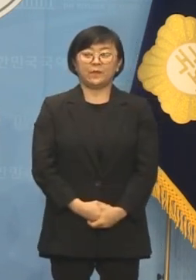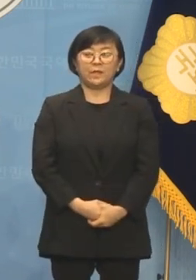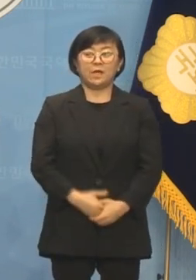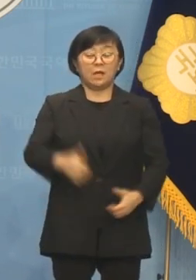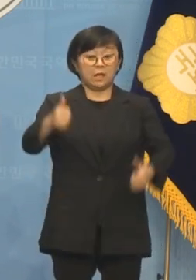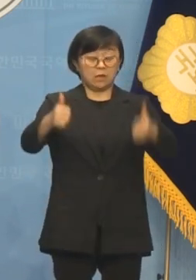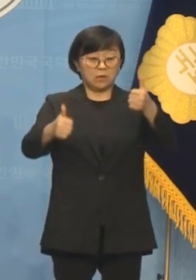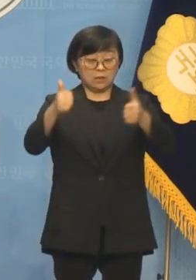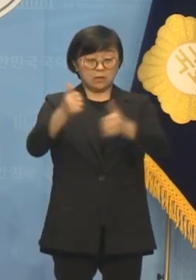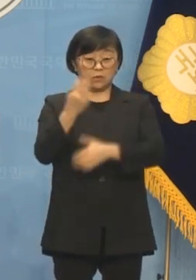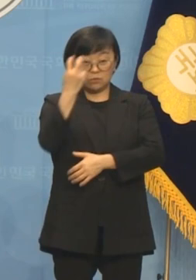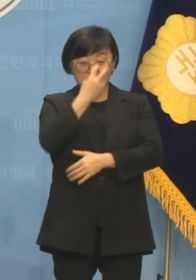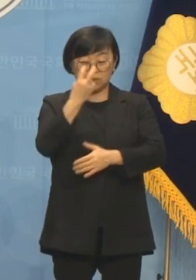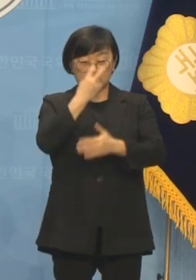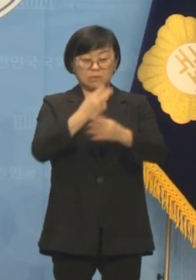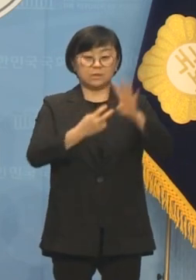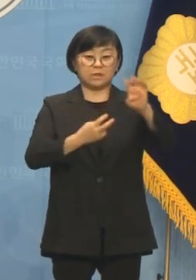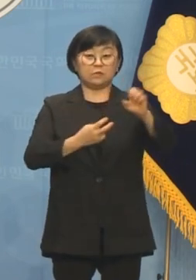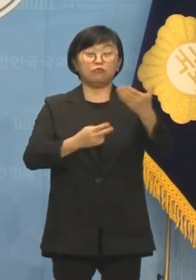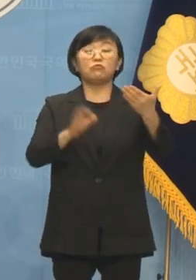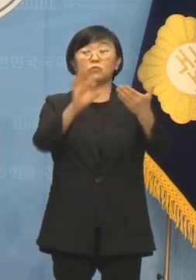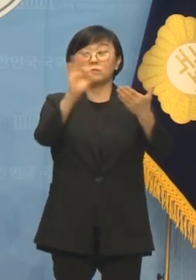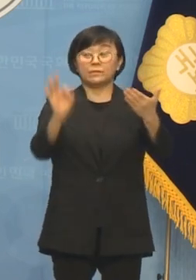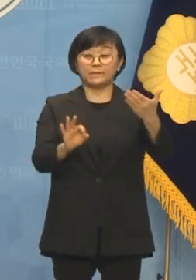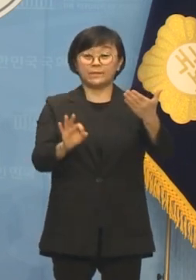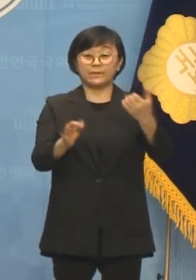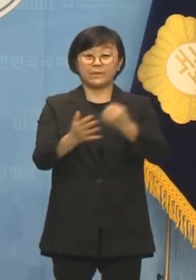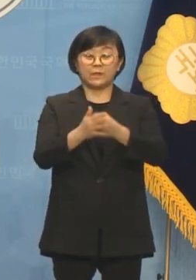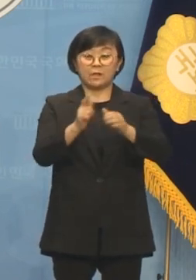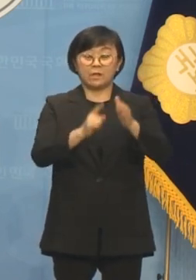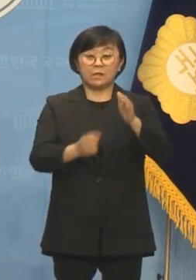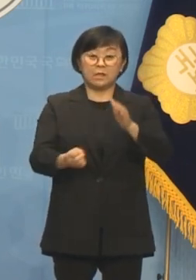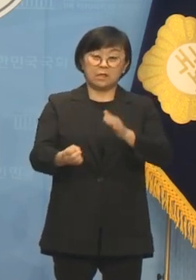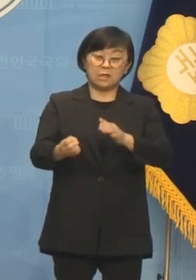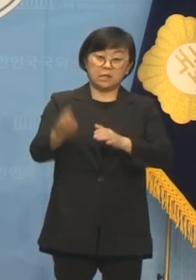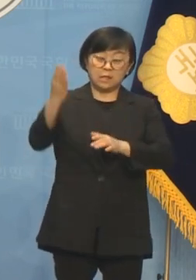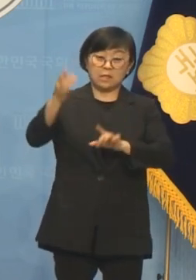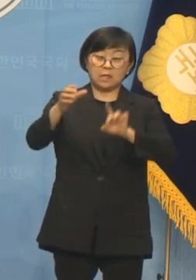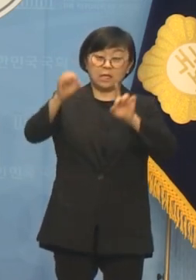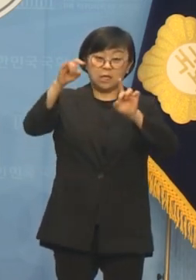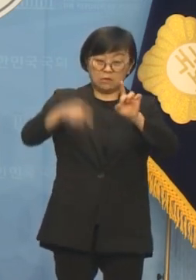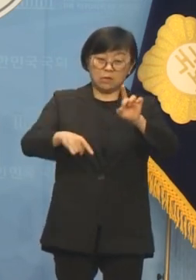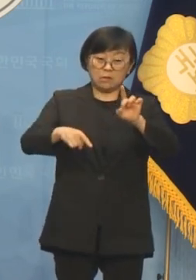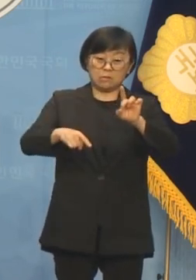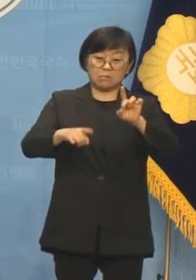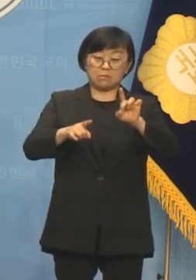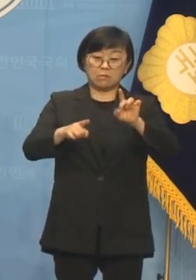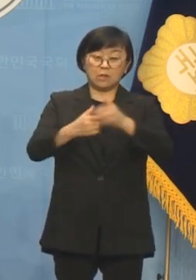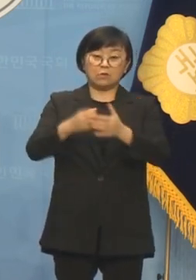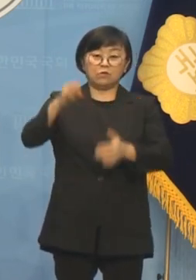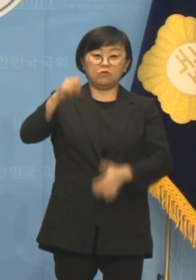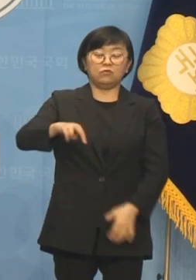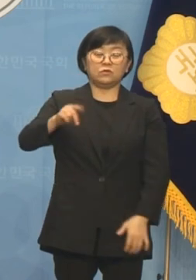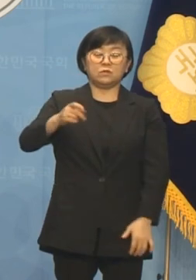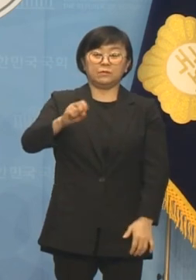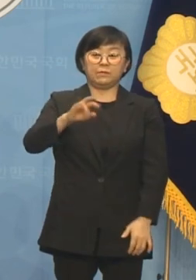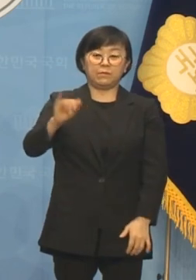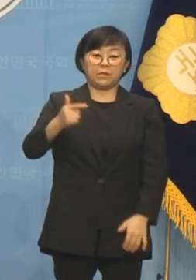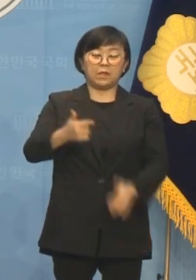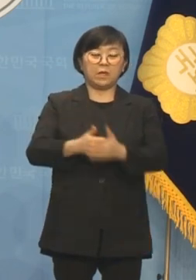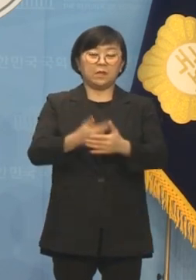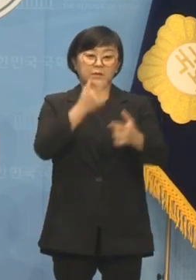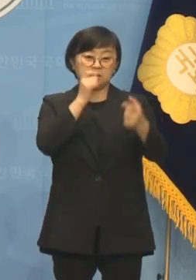경쟁력 조사에서 49% 정도로 압도적 1위를 했던 후보조차 유승민 전 의원과